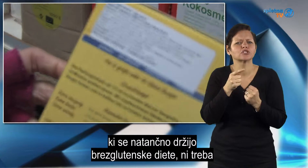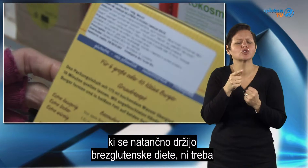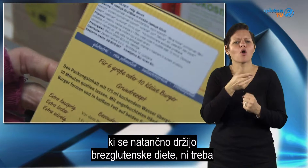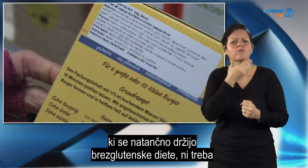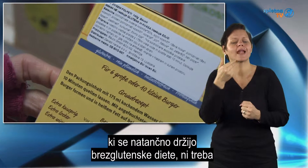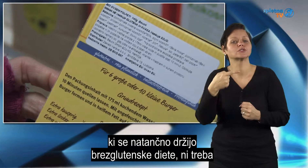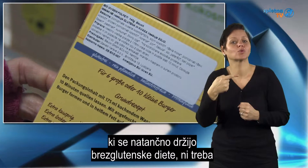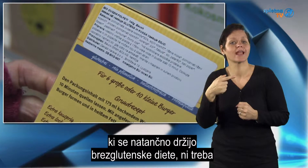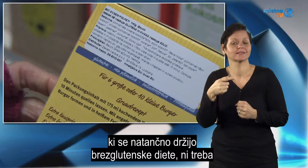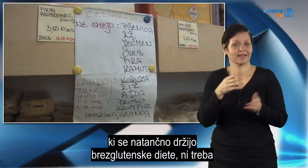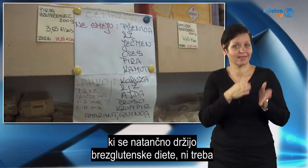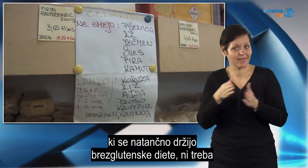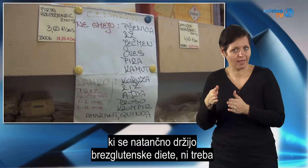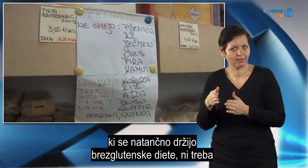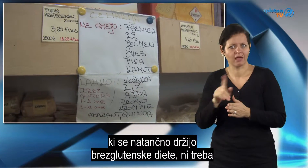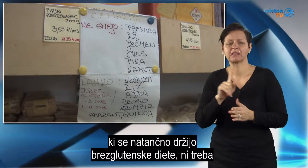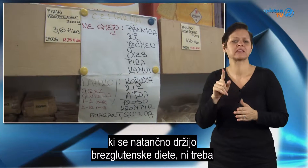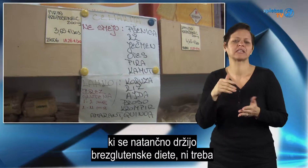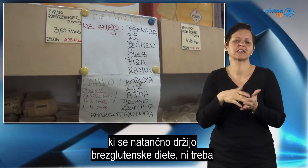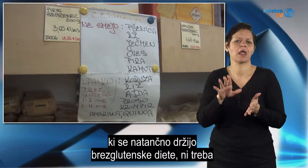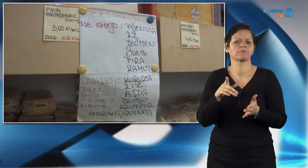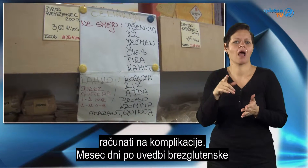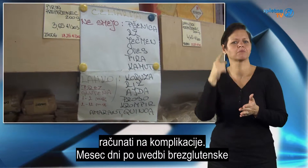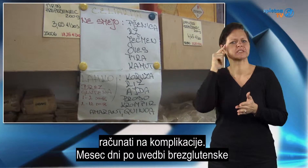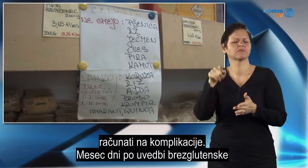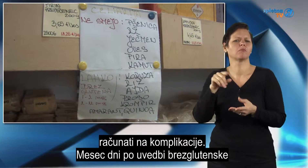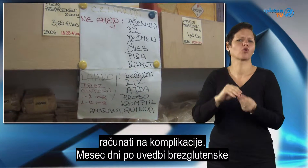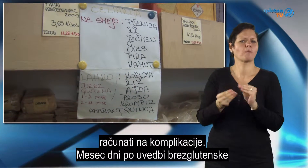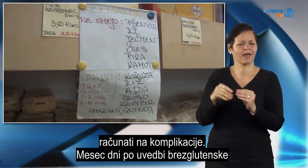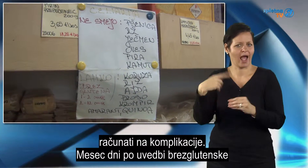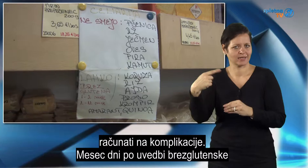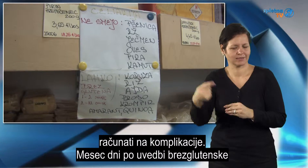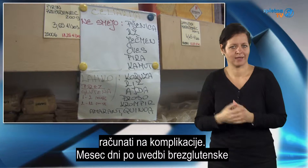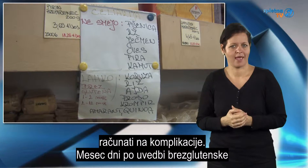brezglutenske dijete, ni treba računati na komplikacije.